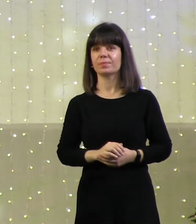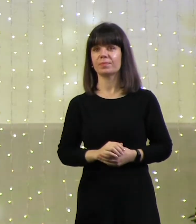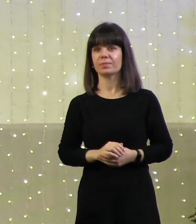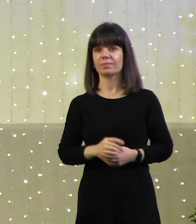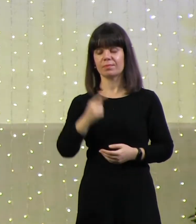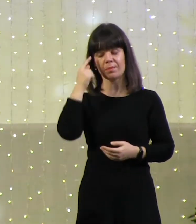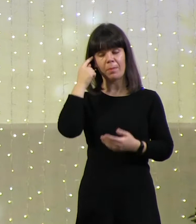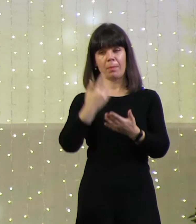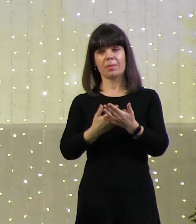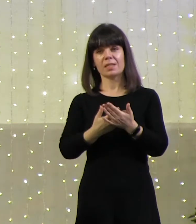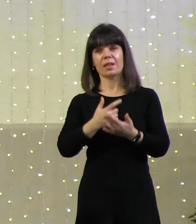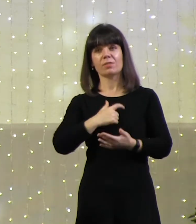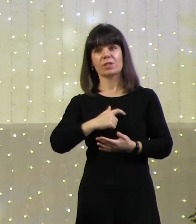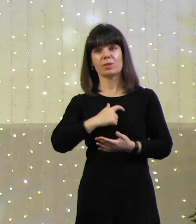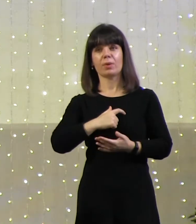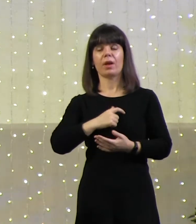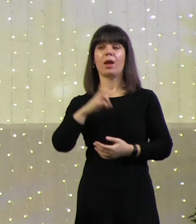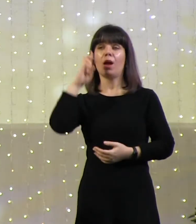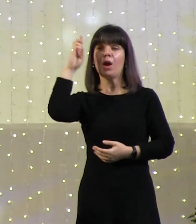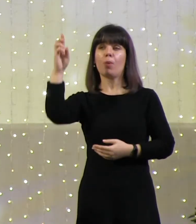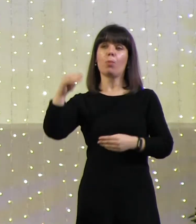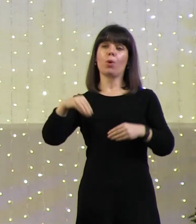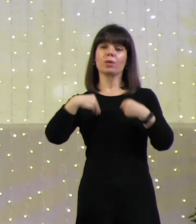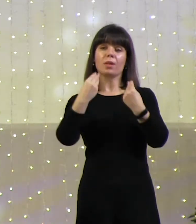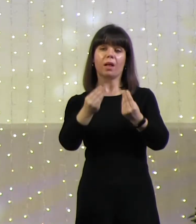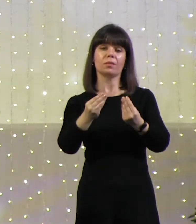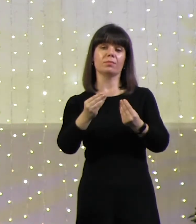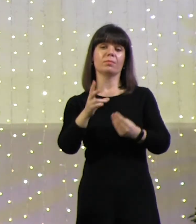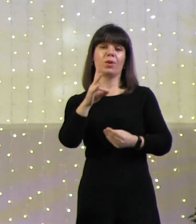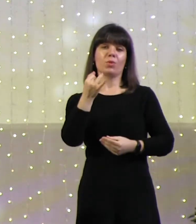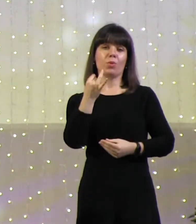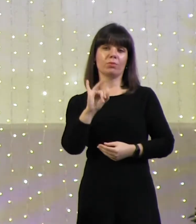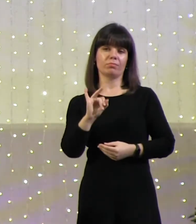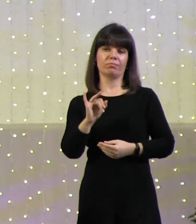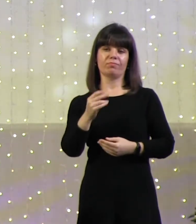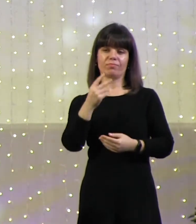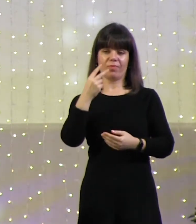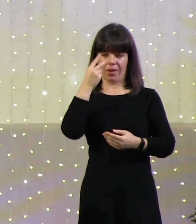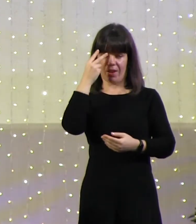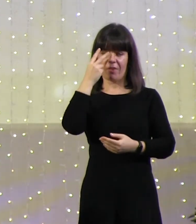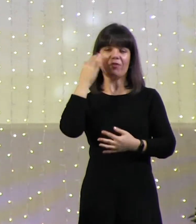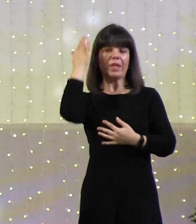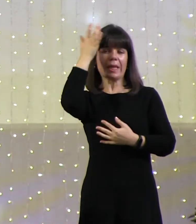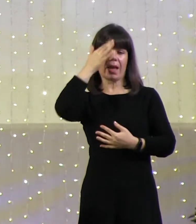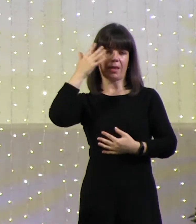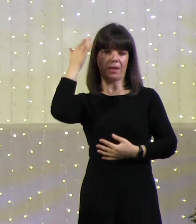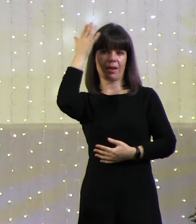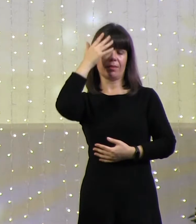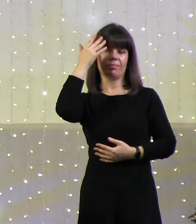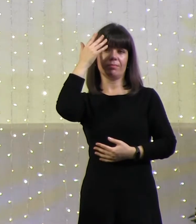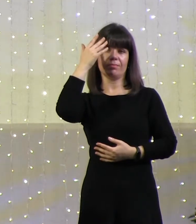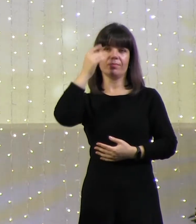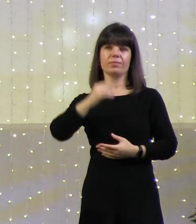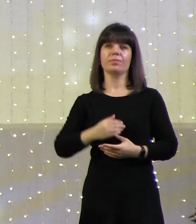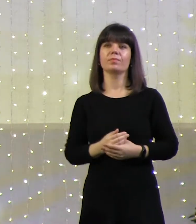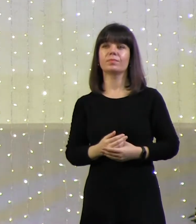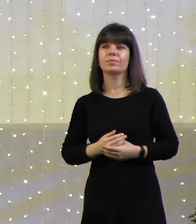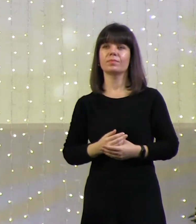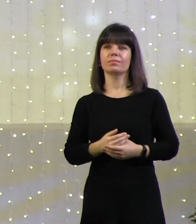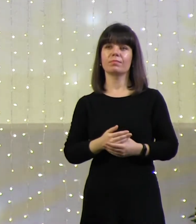Представьте себе, если бы Бог дал Ною видение. В видении Он дает ему